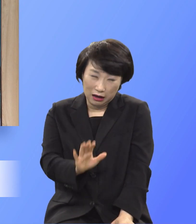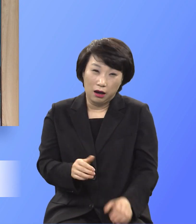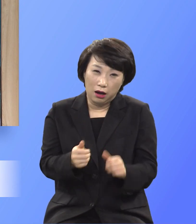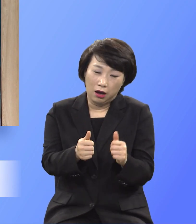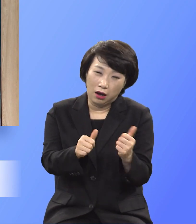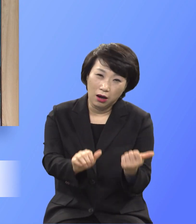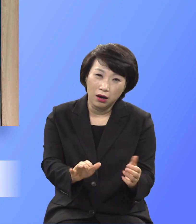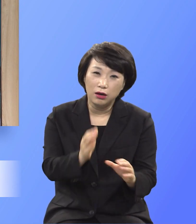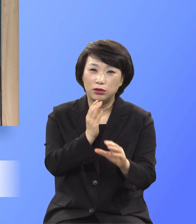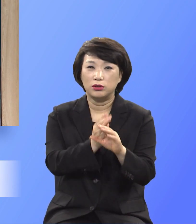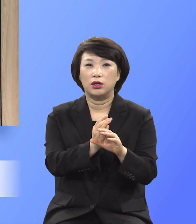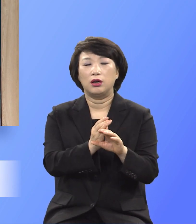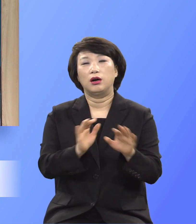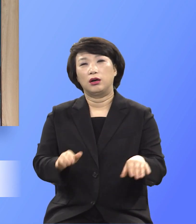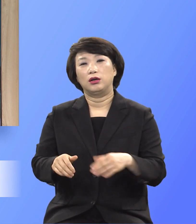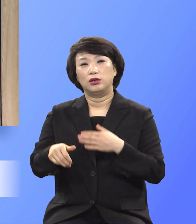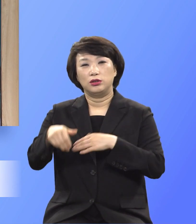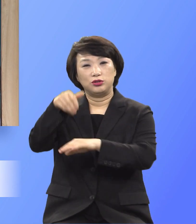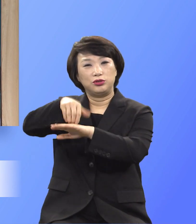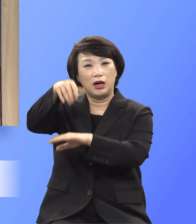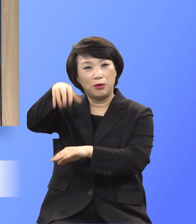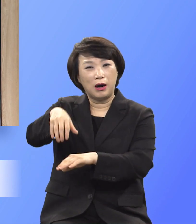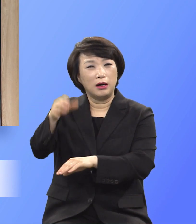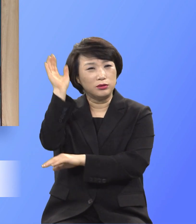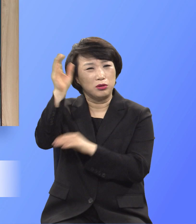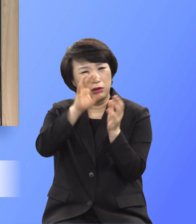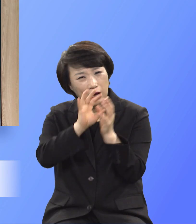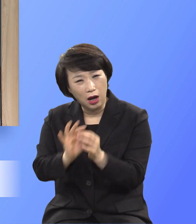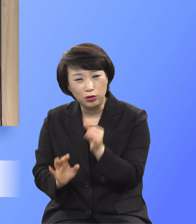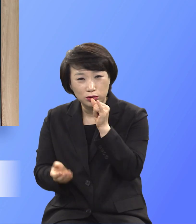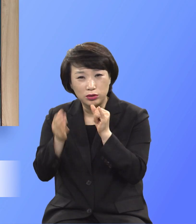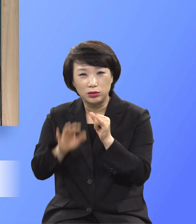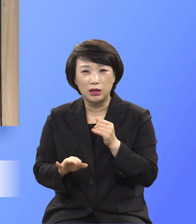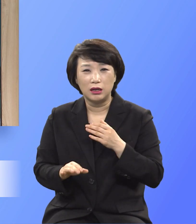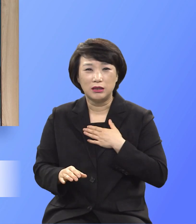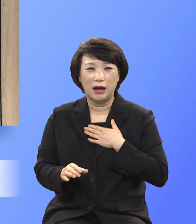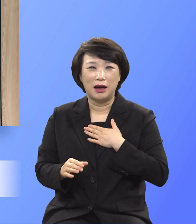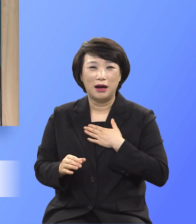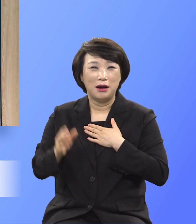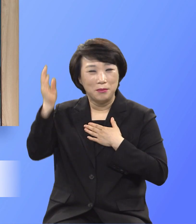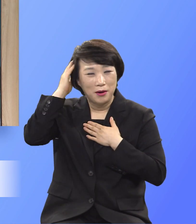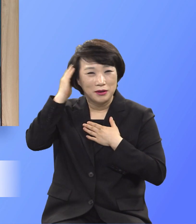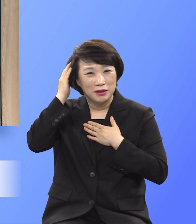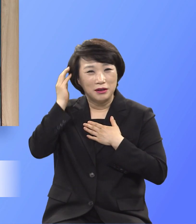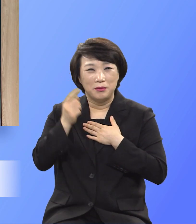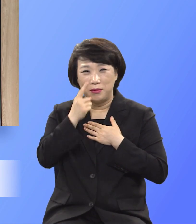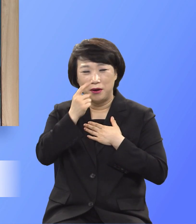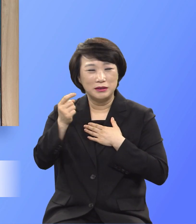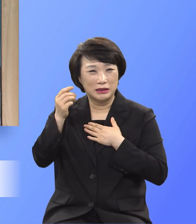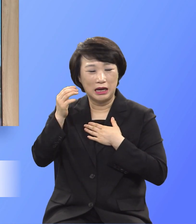수양관에서 집회에 가면서 머리 해주는 사람이 지수